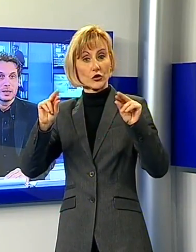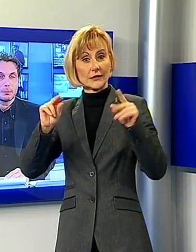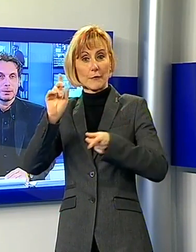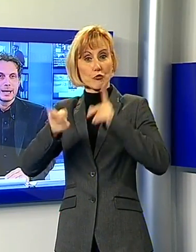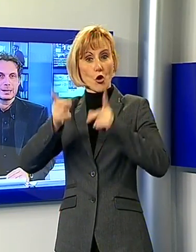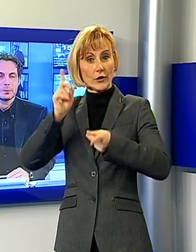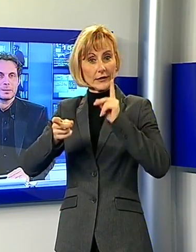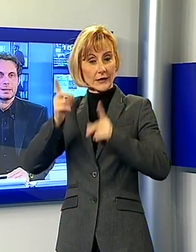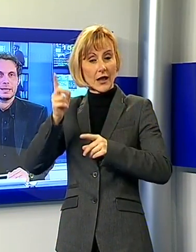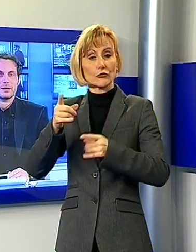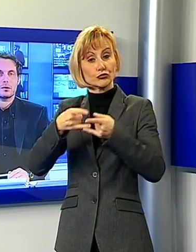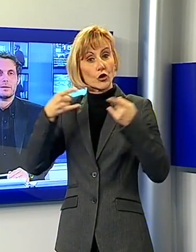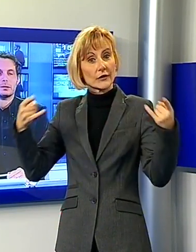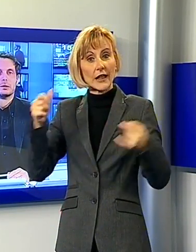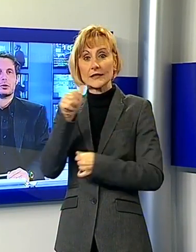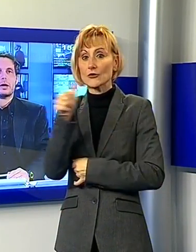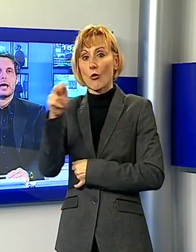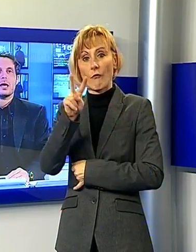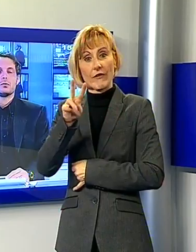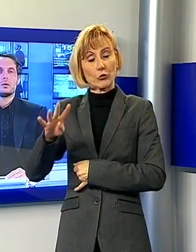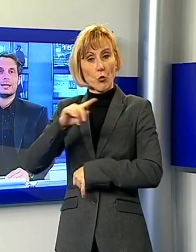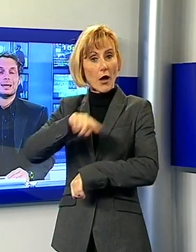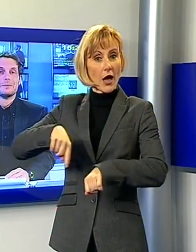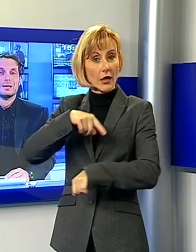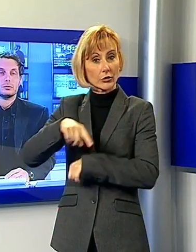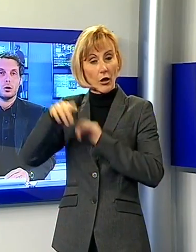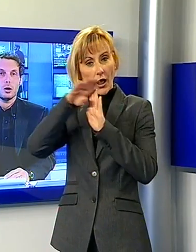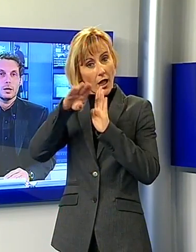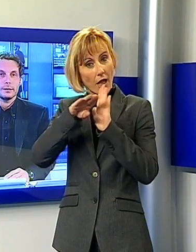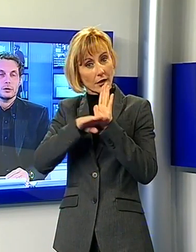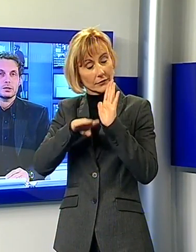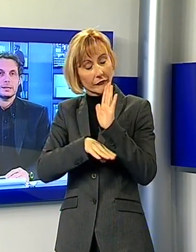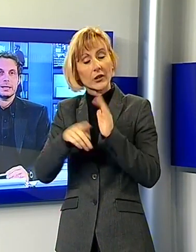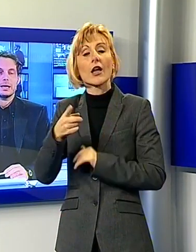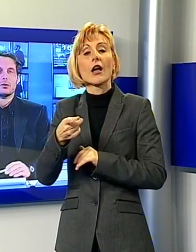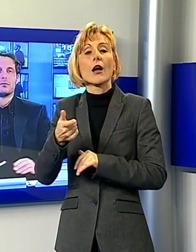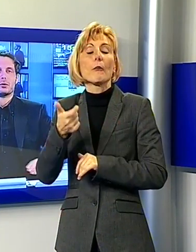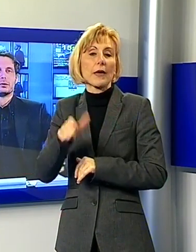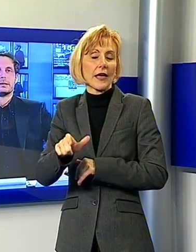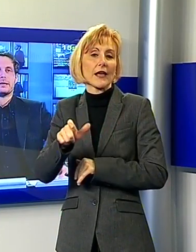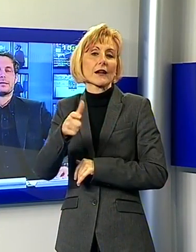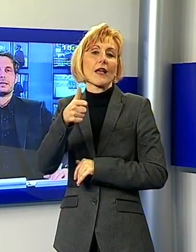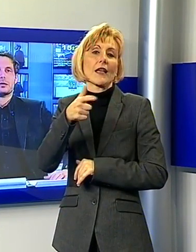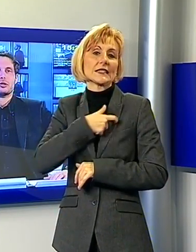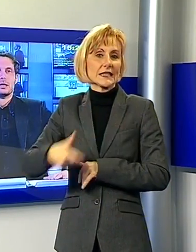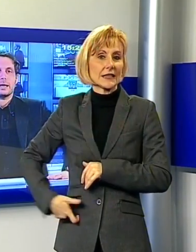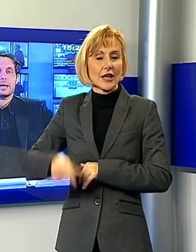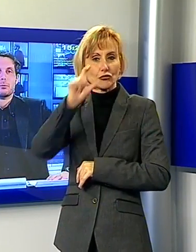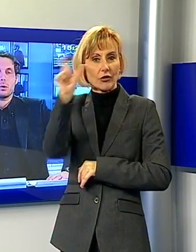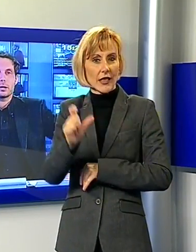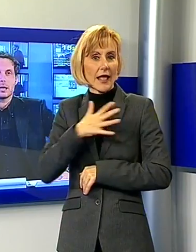pubblicata questa mattina alle 24 ore sul gradimento dei cittadini nei confronti dei sindaci, dei capoluoghi